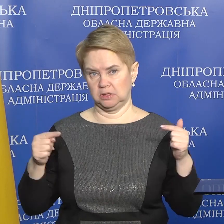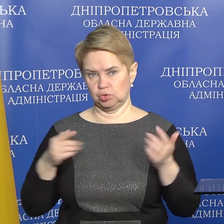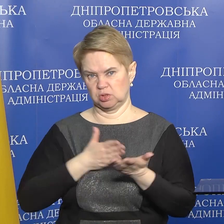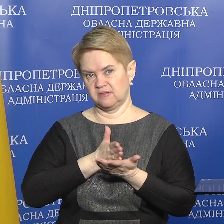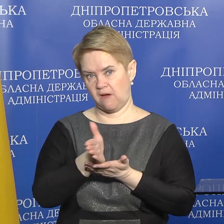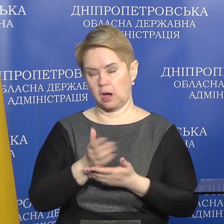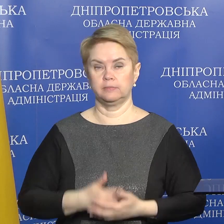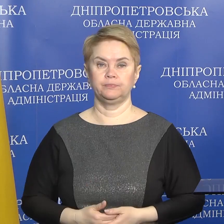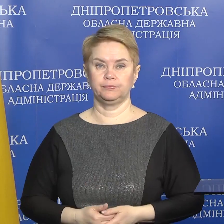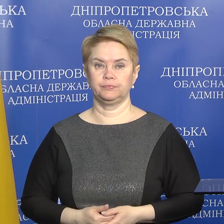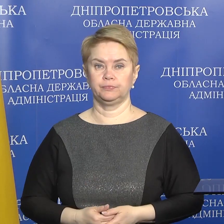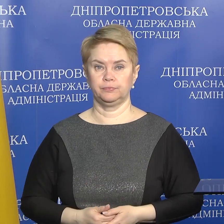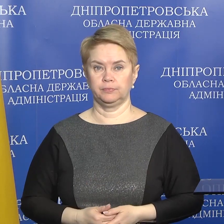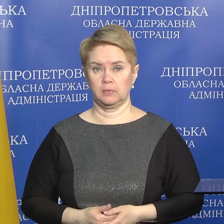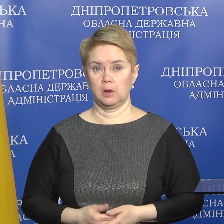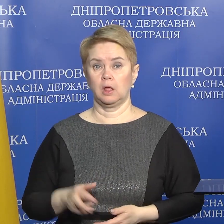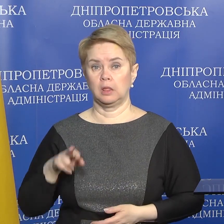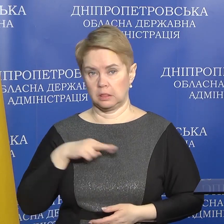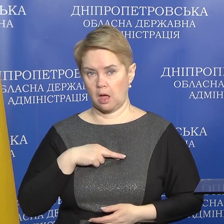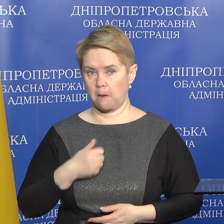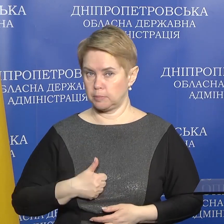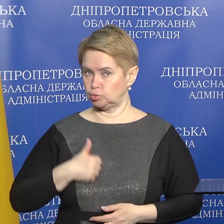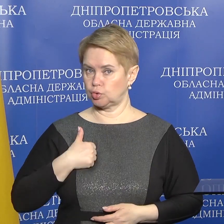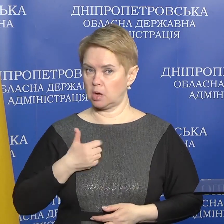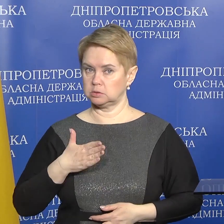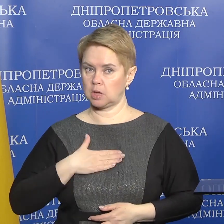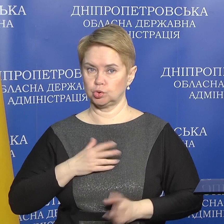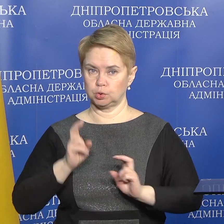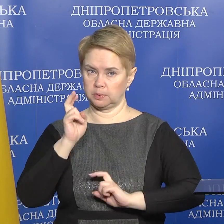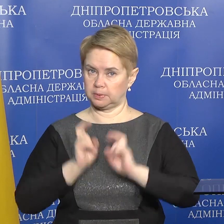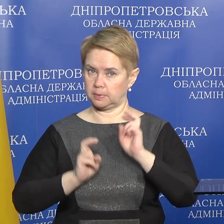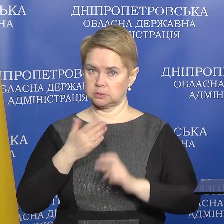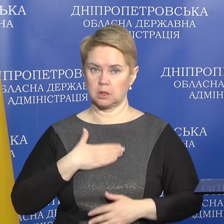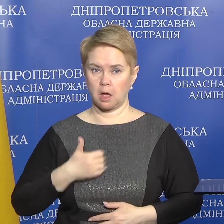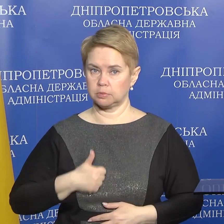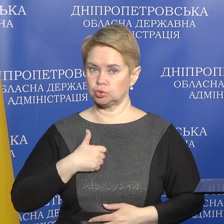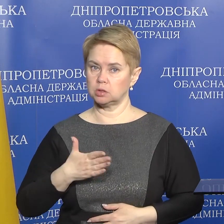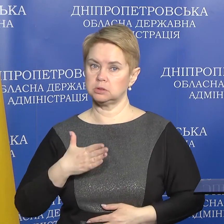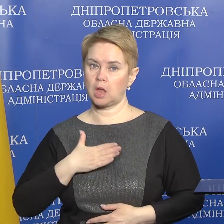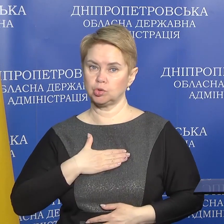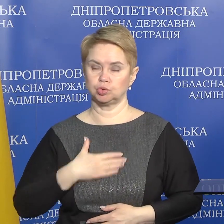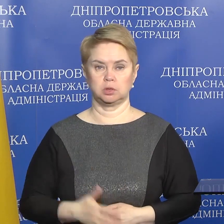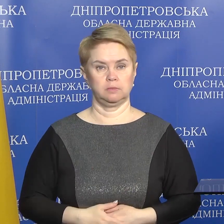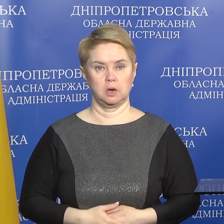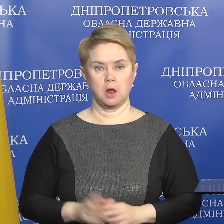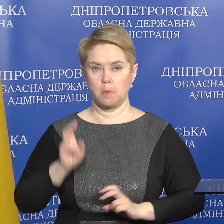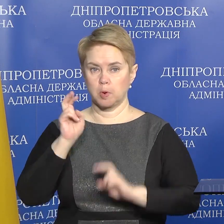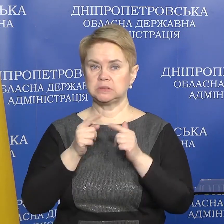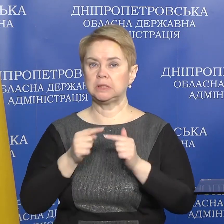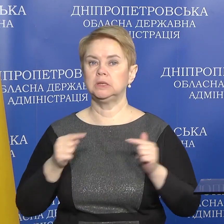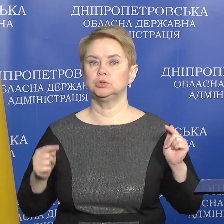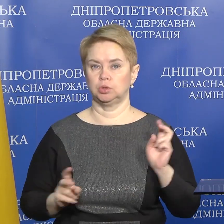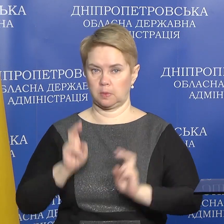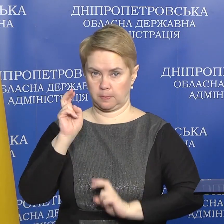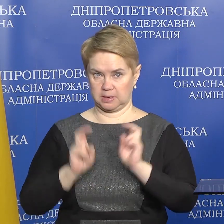сфер, я пишаюся нашими підприємцями, я пишаюся нашими промисловими іншими